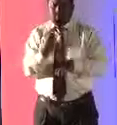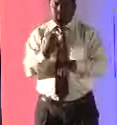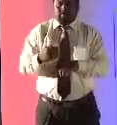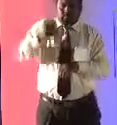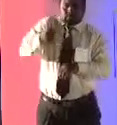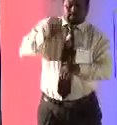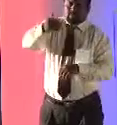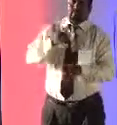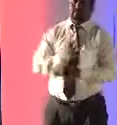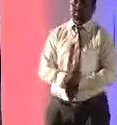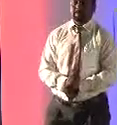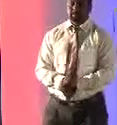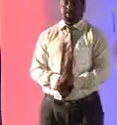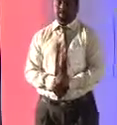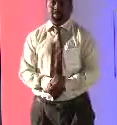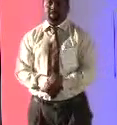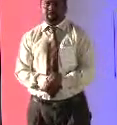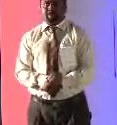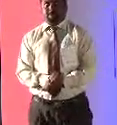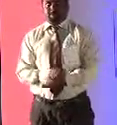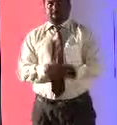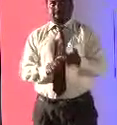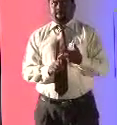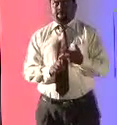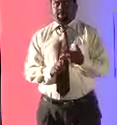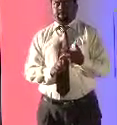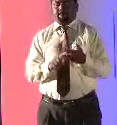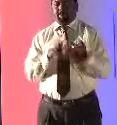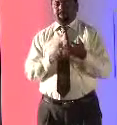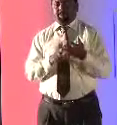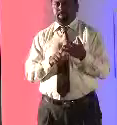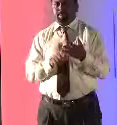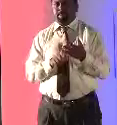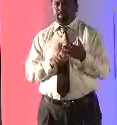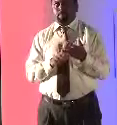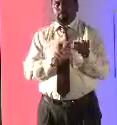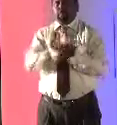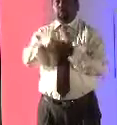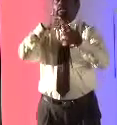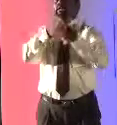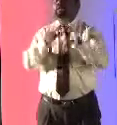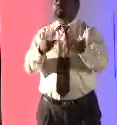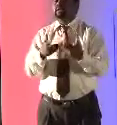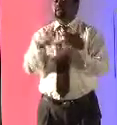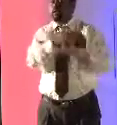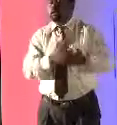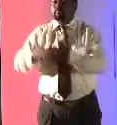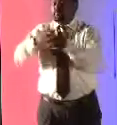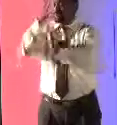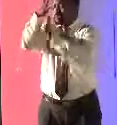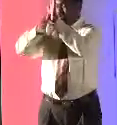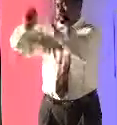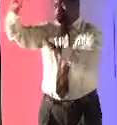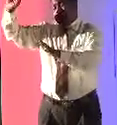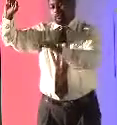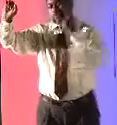لغة إشارة وهذا تحت التطوير الآن الآن الثلاثية الدخولة هو أن يتحدث أن العملك العملكة هو مختلفة